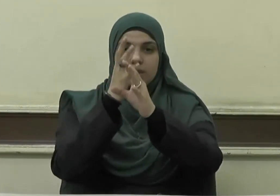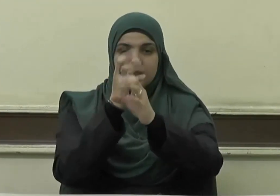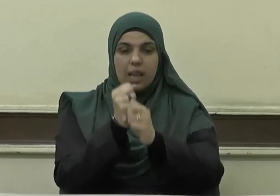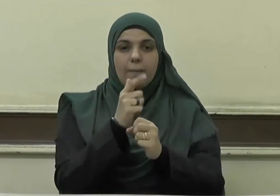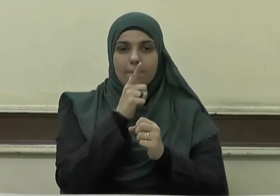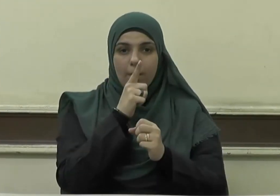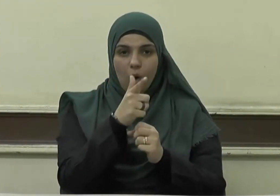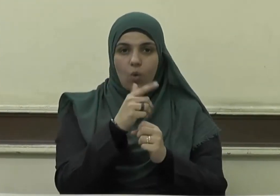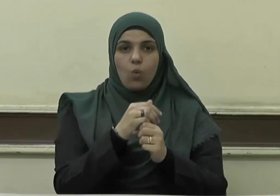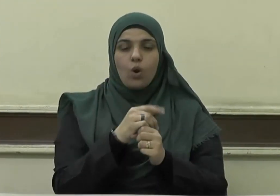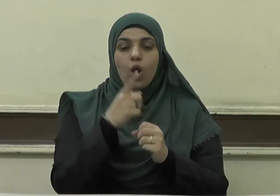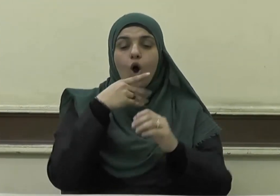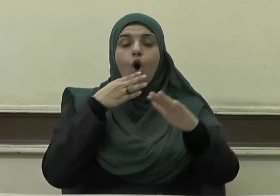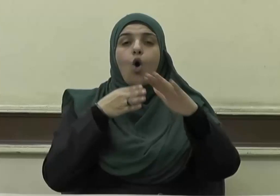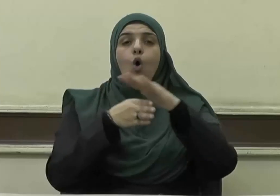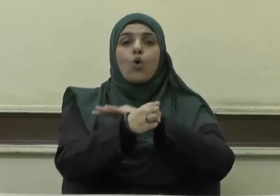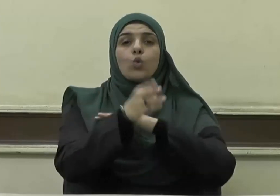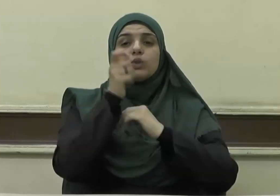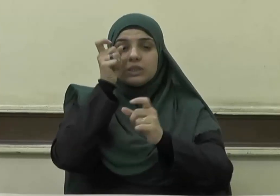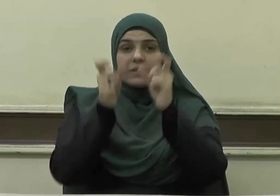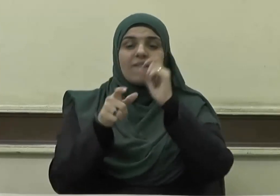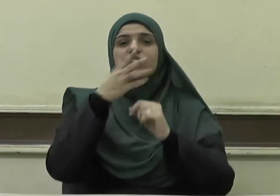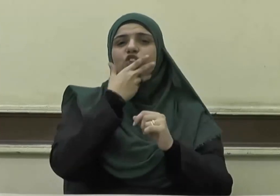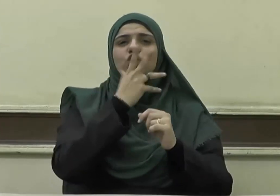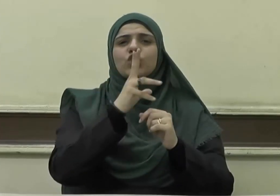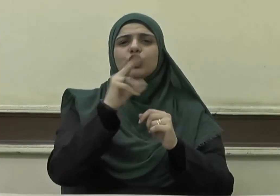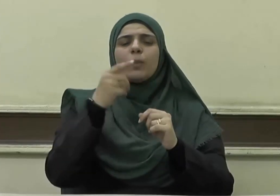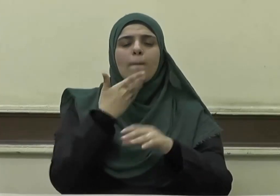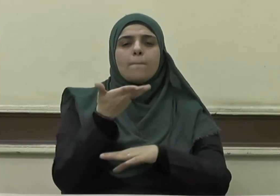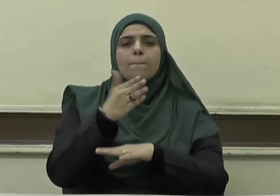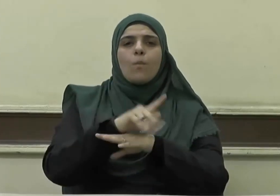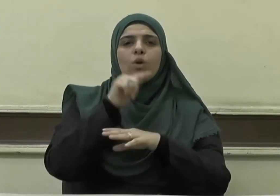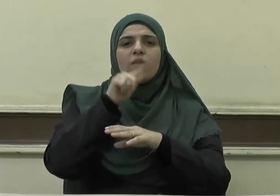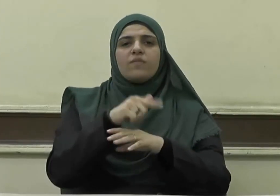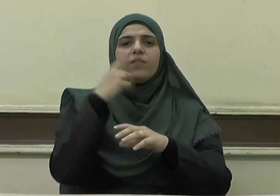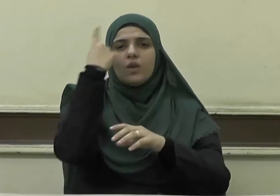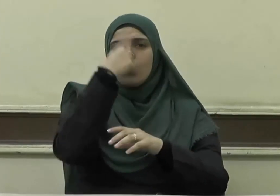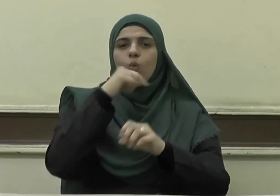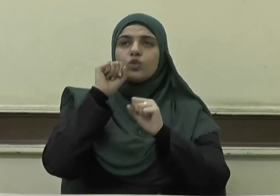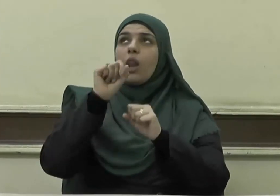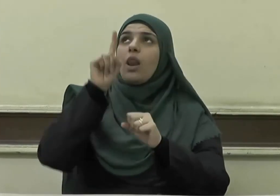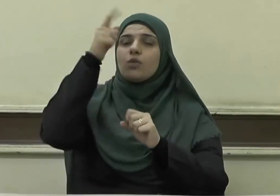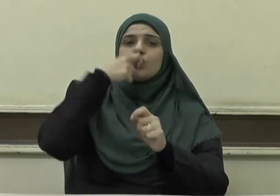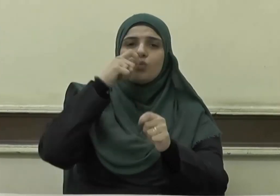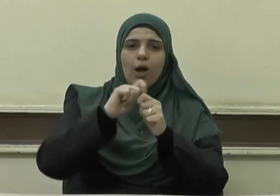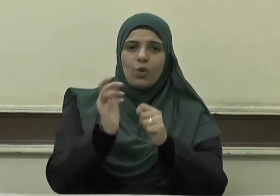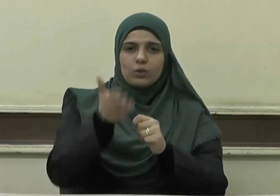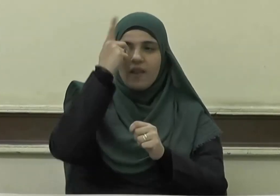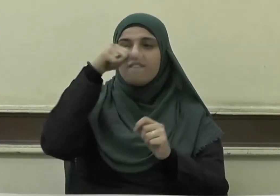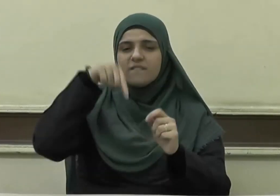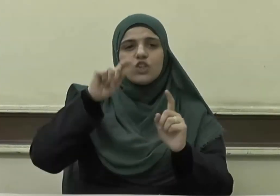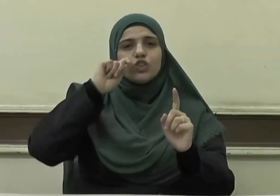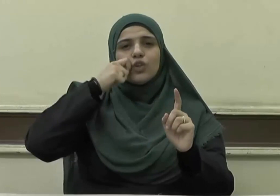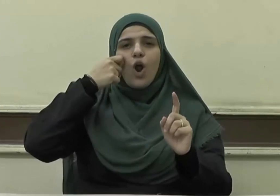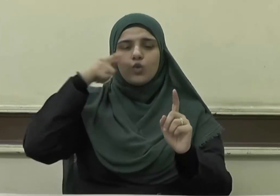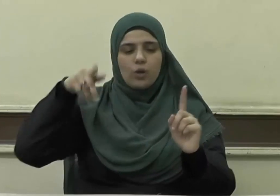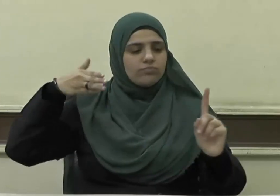خروجا في سبيل الله تعالى فعندما مر رجل على النبي